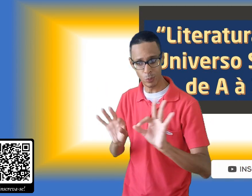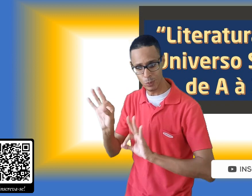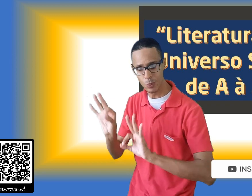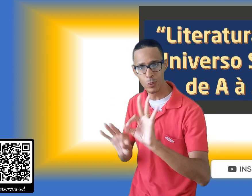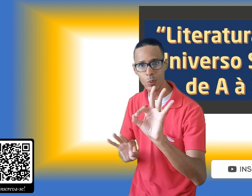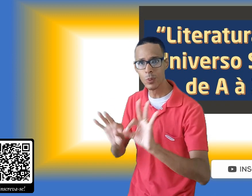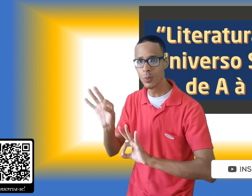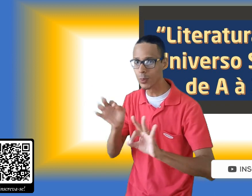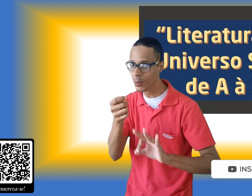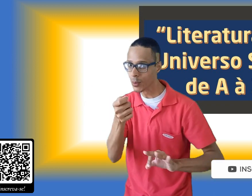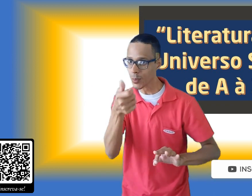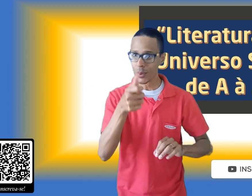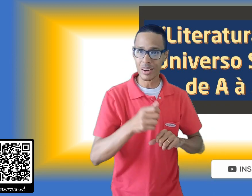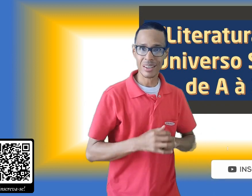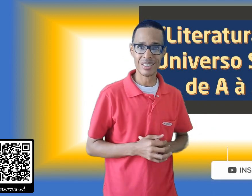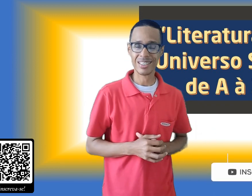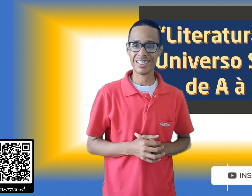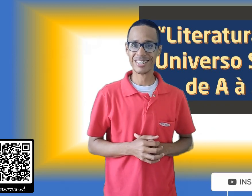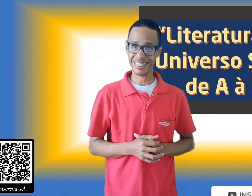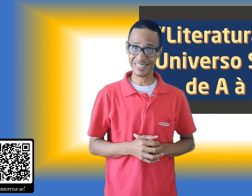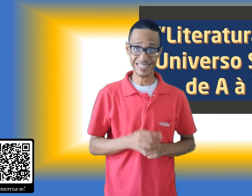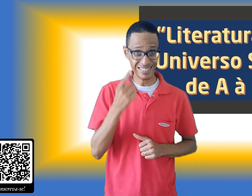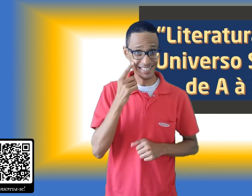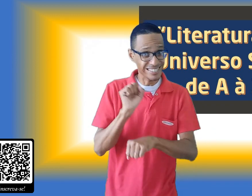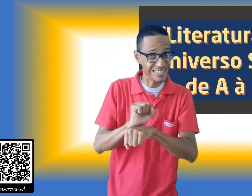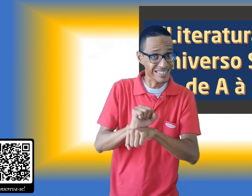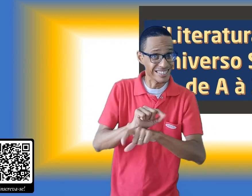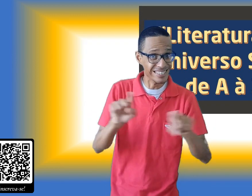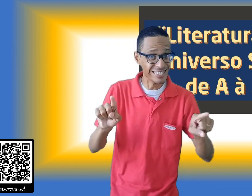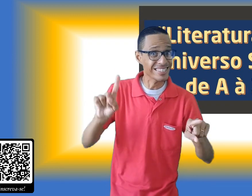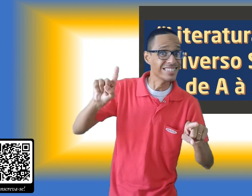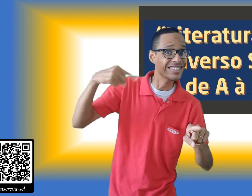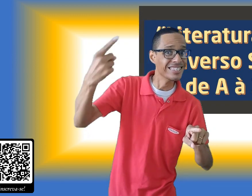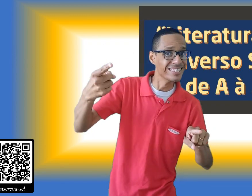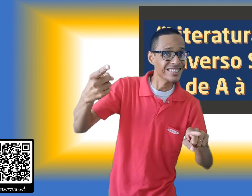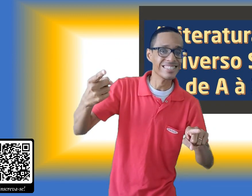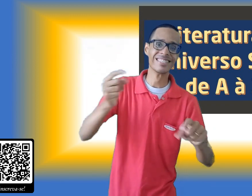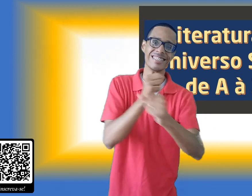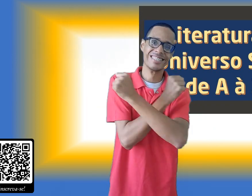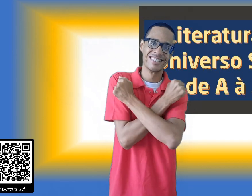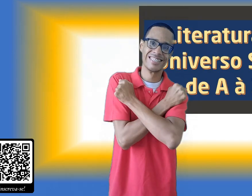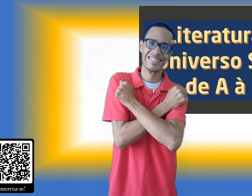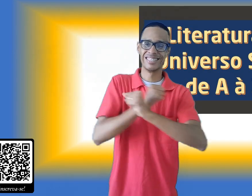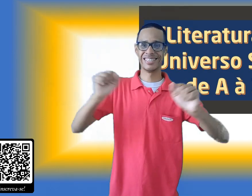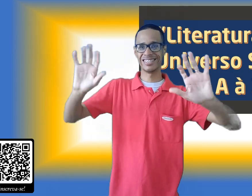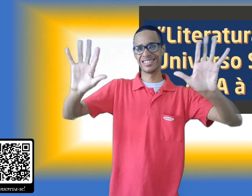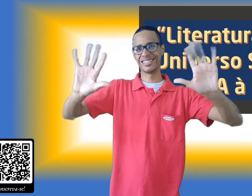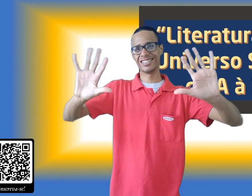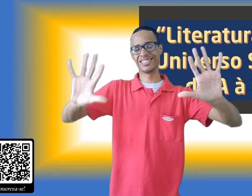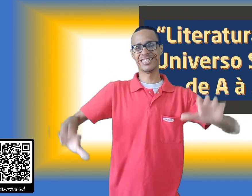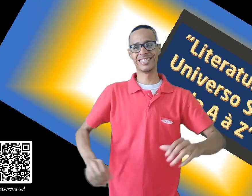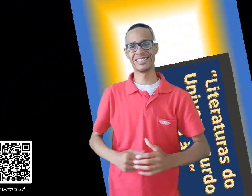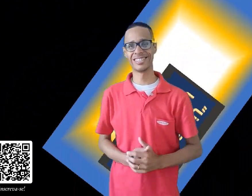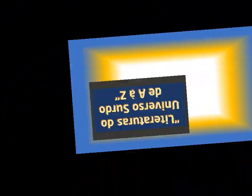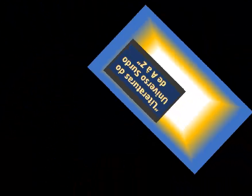estão quase prontas. Espero você lá! Grande abraço! Tchau, tchau!